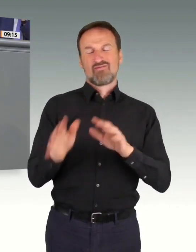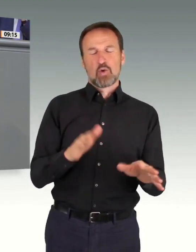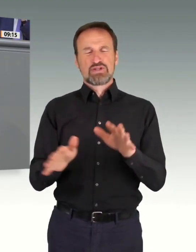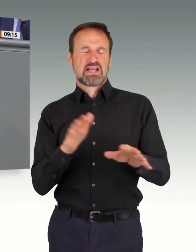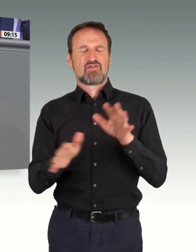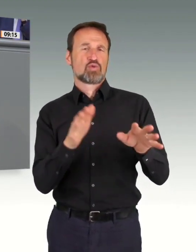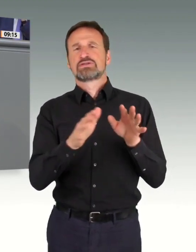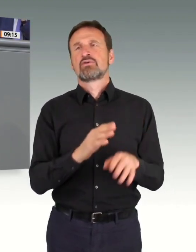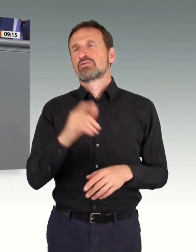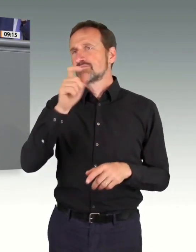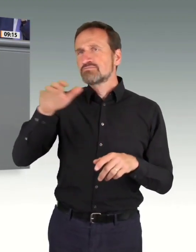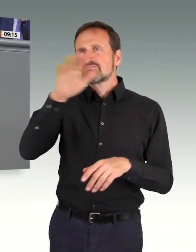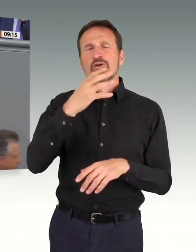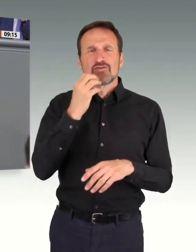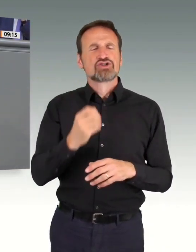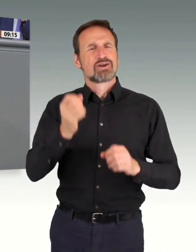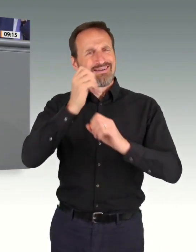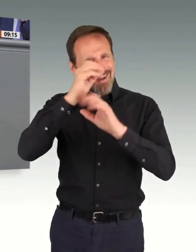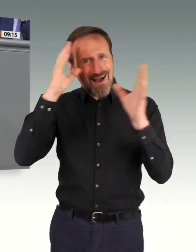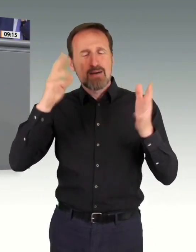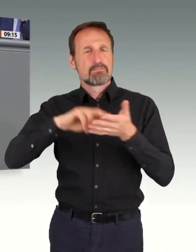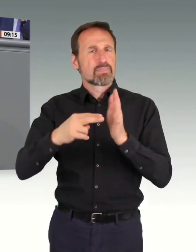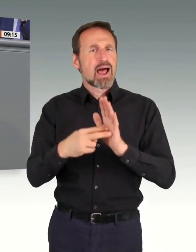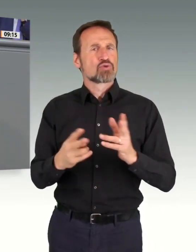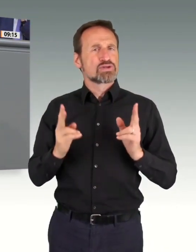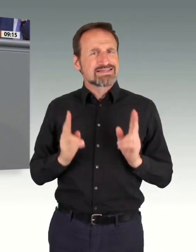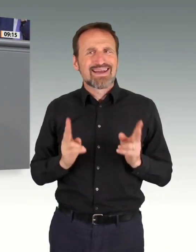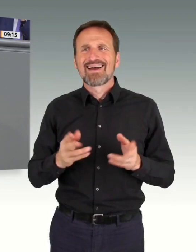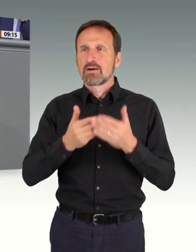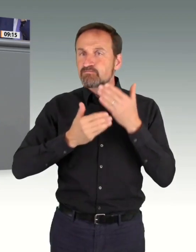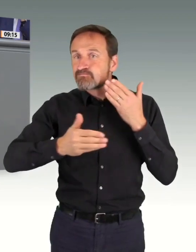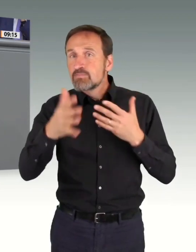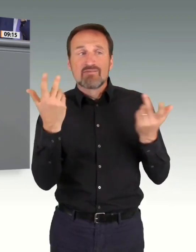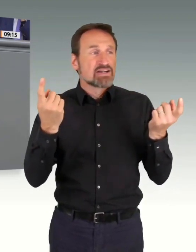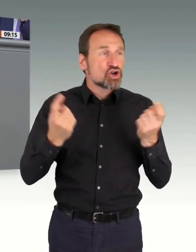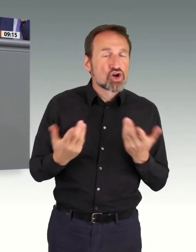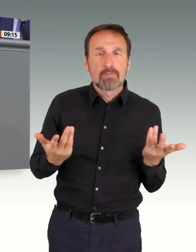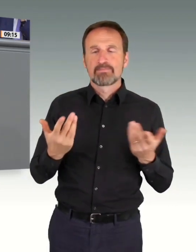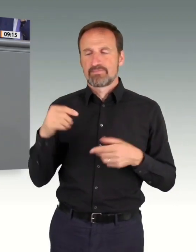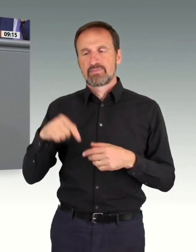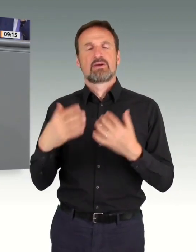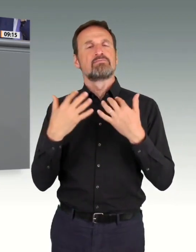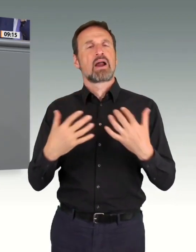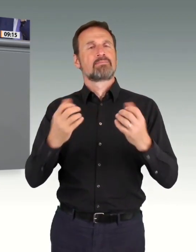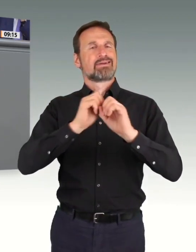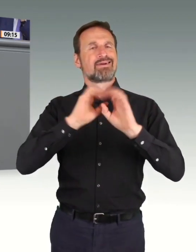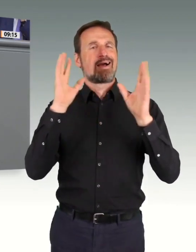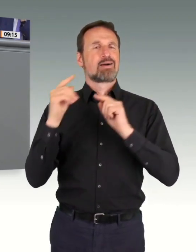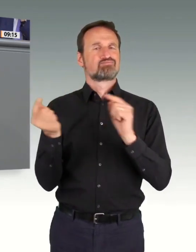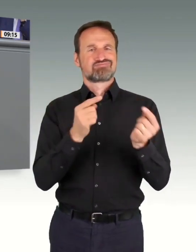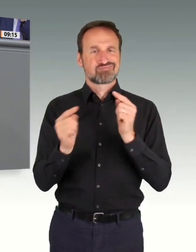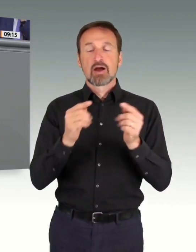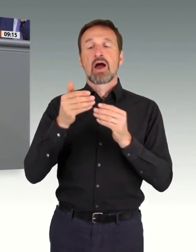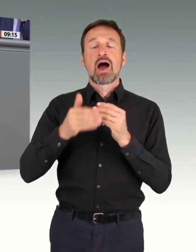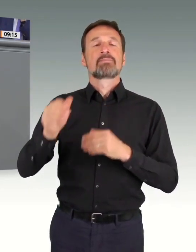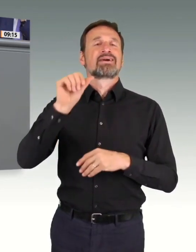Planungssicherheit haben, was hier auf sie zukommt im Parlament und auch am 1. Januar dann Gültigkeit erlangen wird. Und in diesem Sinne